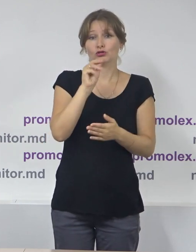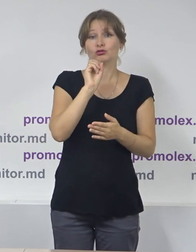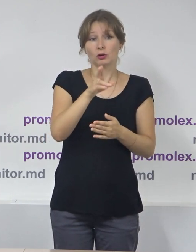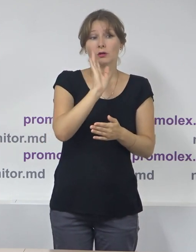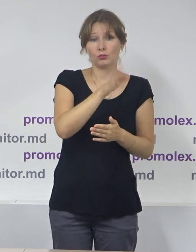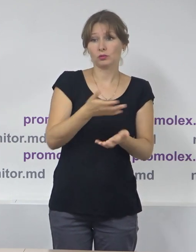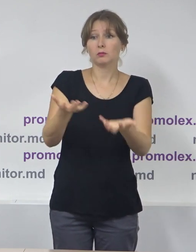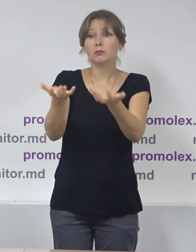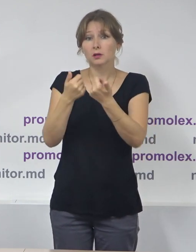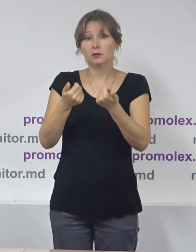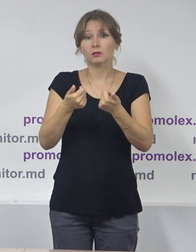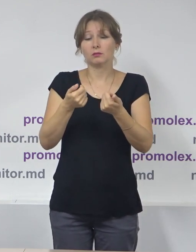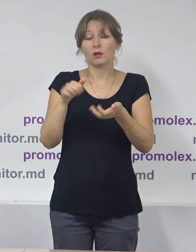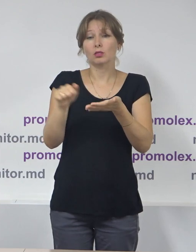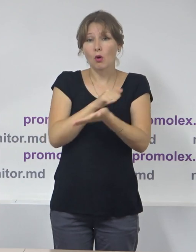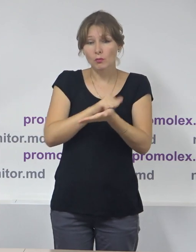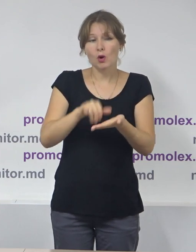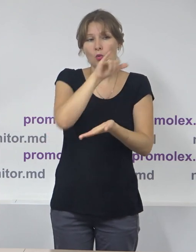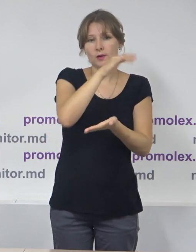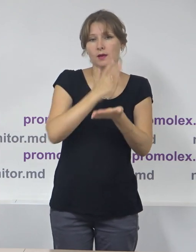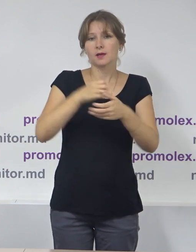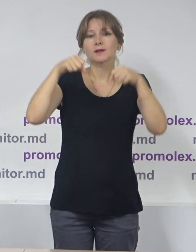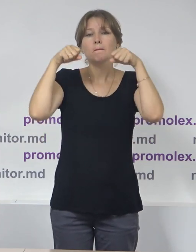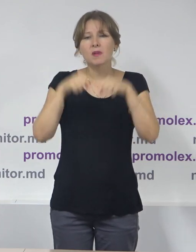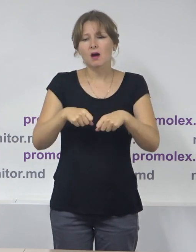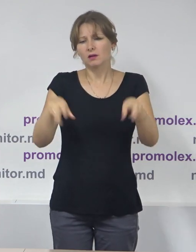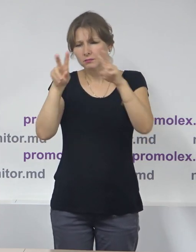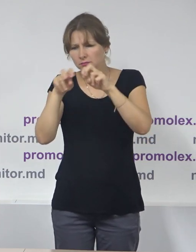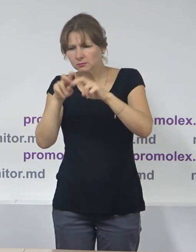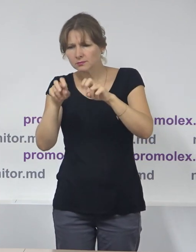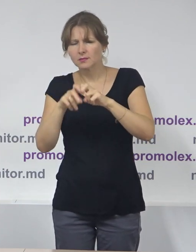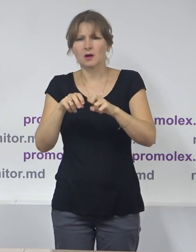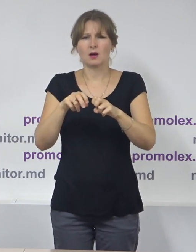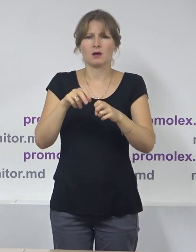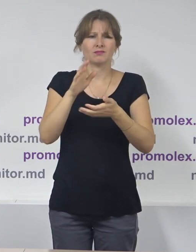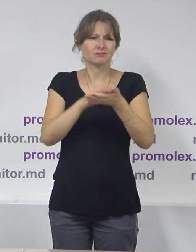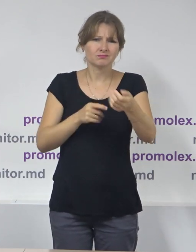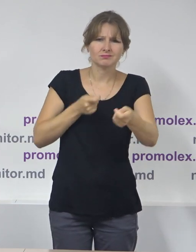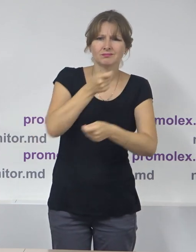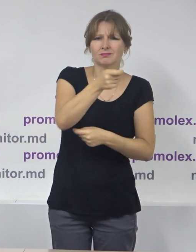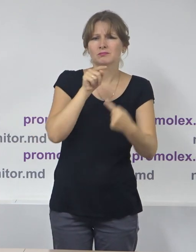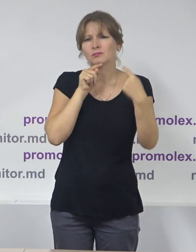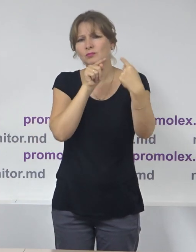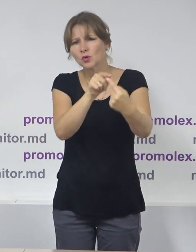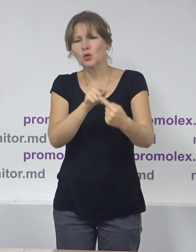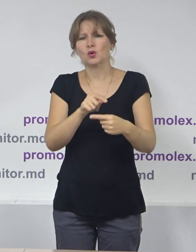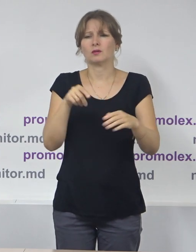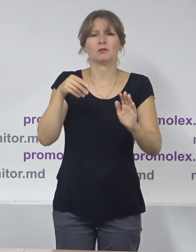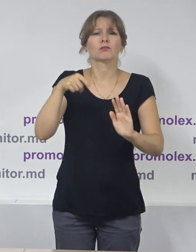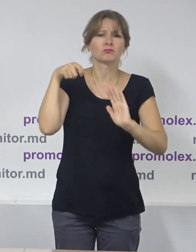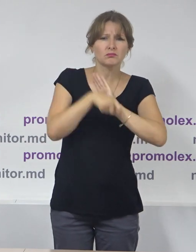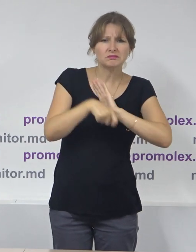capabili, vor avea dreptul să examineze sesizări, contestații legate de problema corupirii a